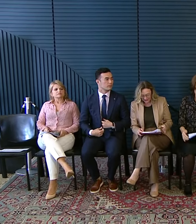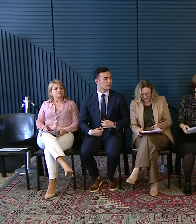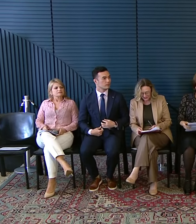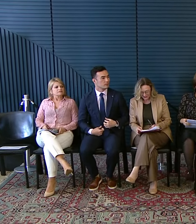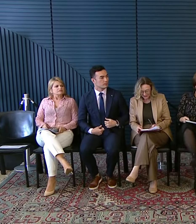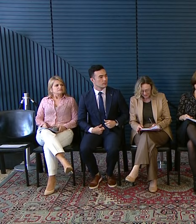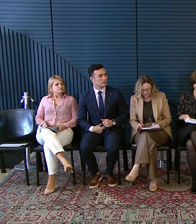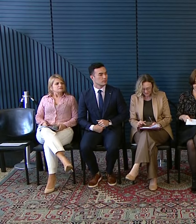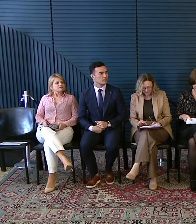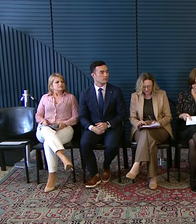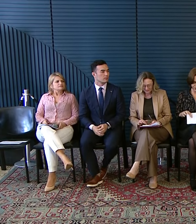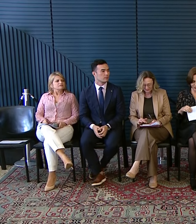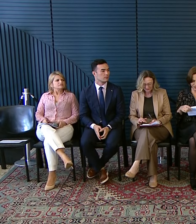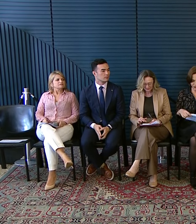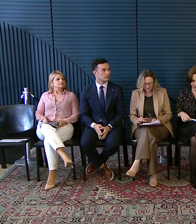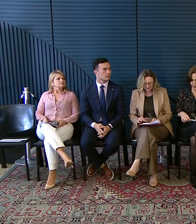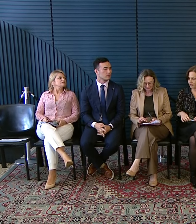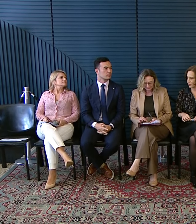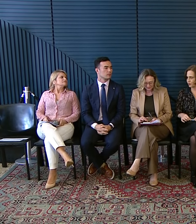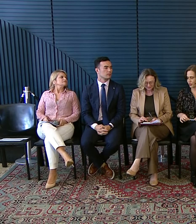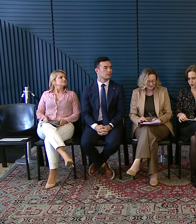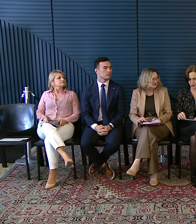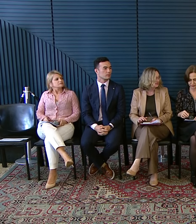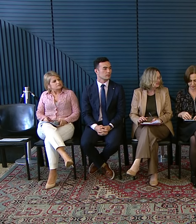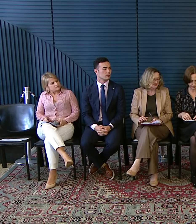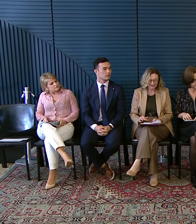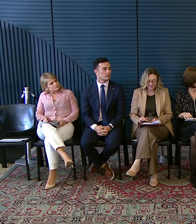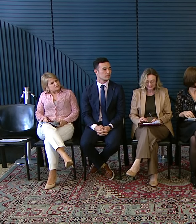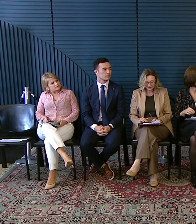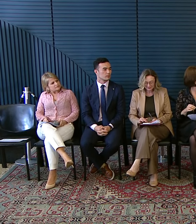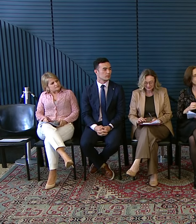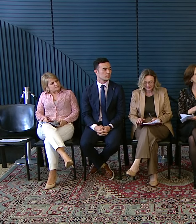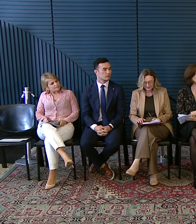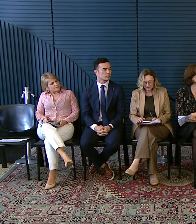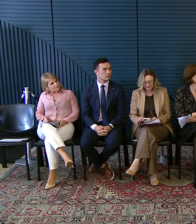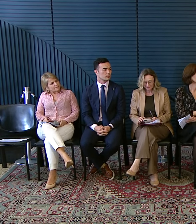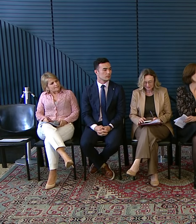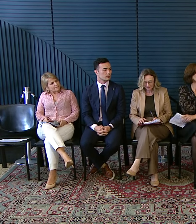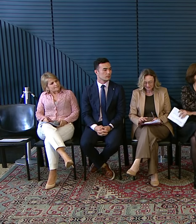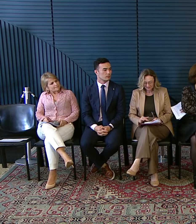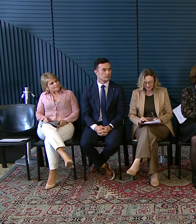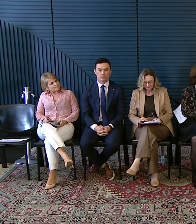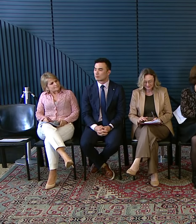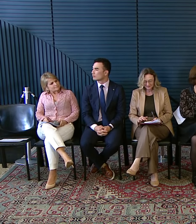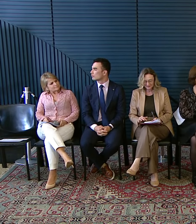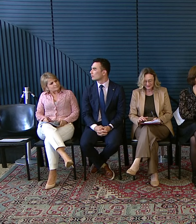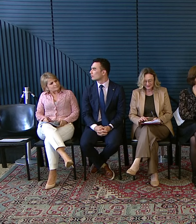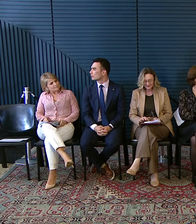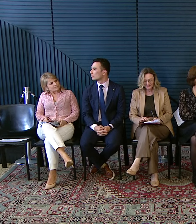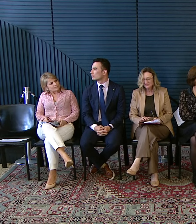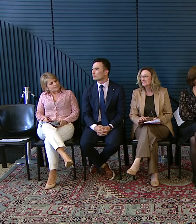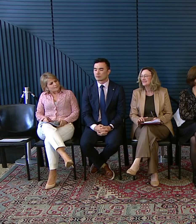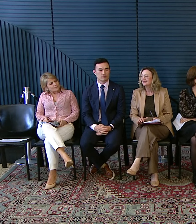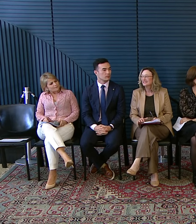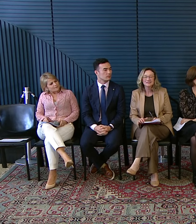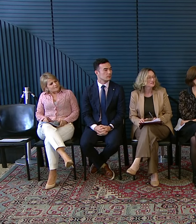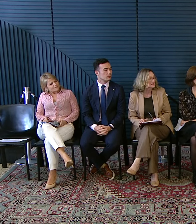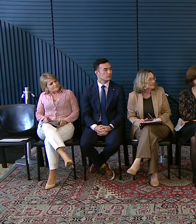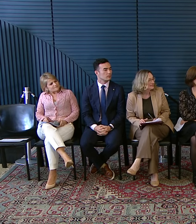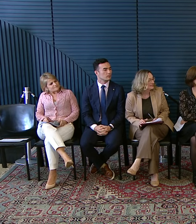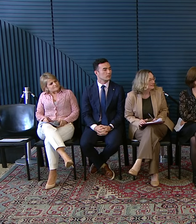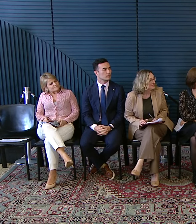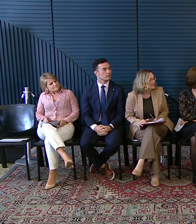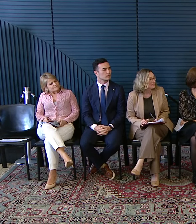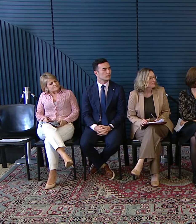entrevista Do doutor Pinotti O vídeo É do acervo Pessoal Da família E foi gentilmente Cedido Pela doutora Mariane Pinotti